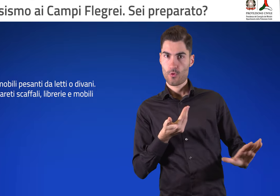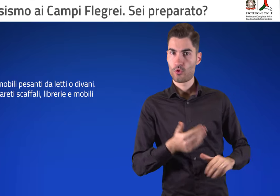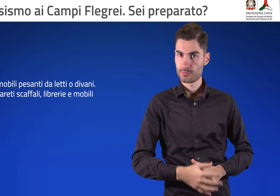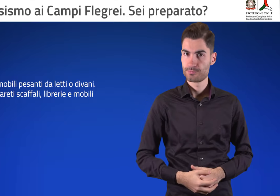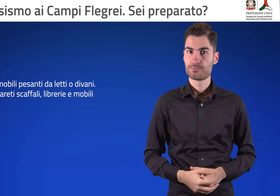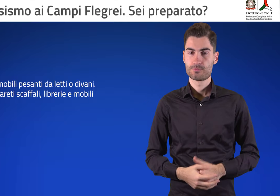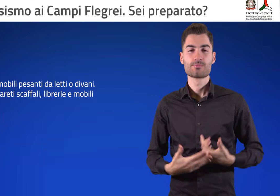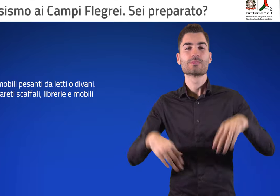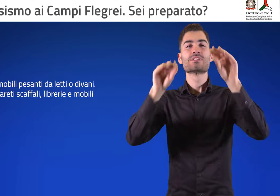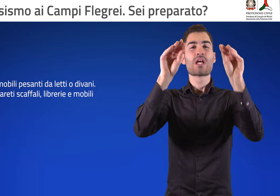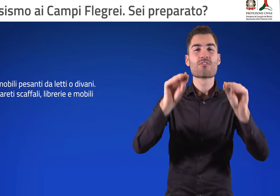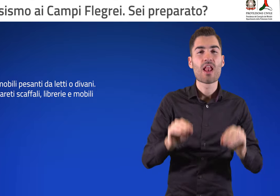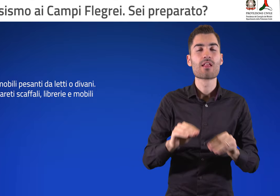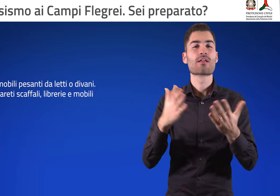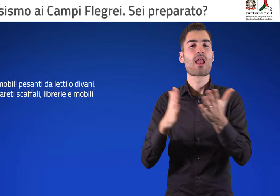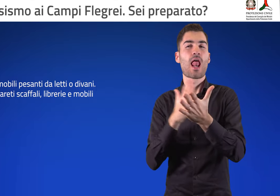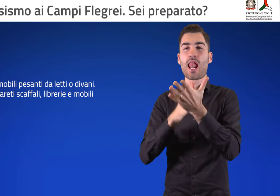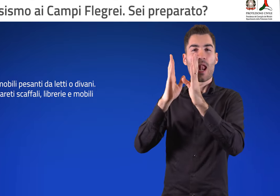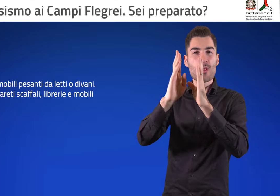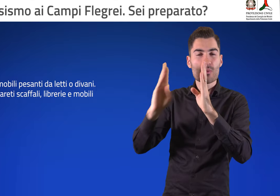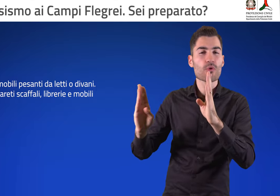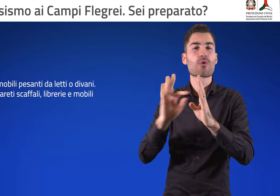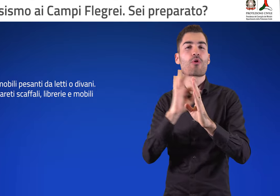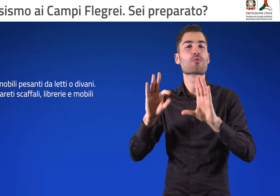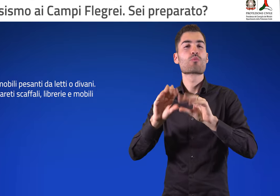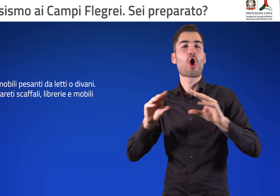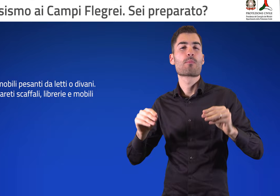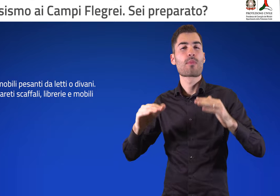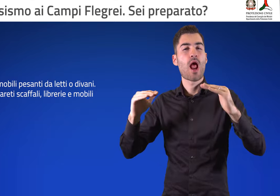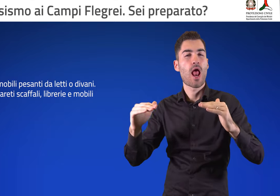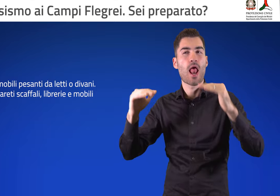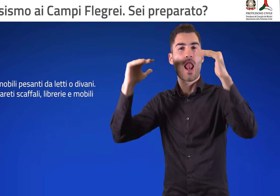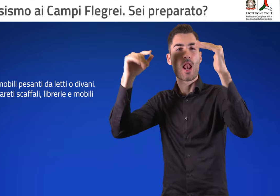Fissa alle pareti, scaffali, librerie e mobili alti.